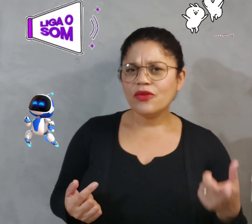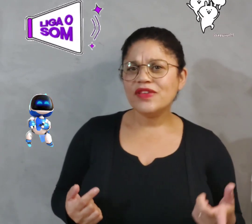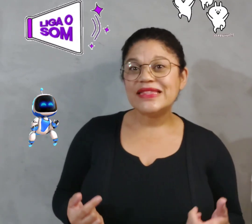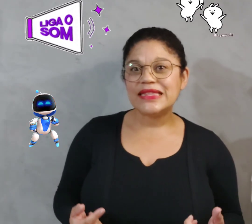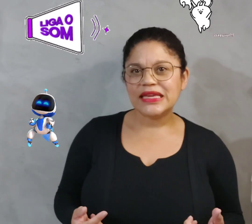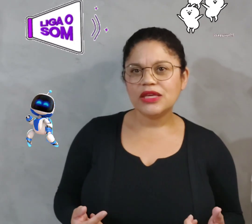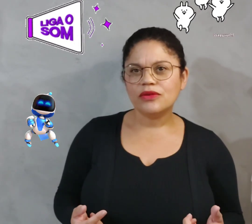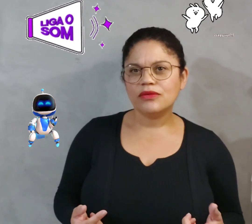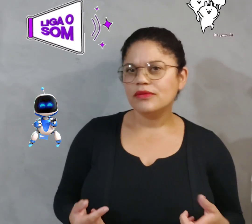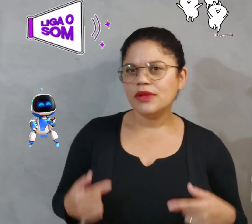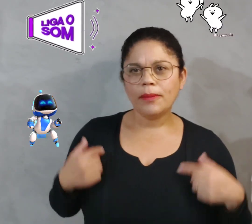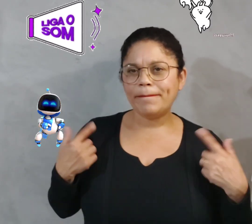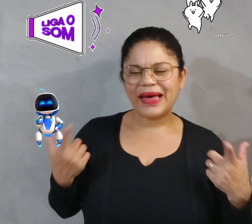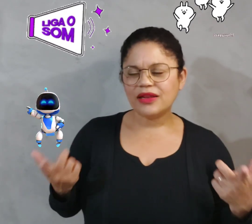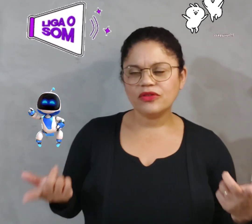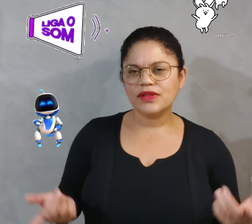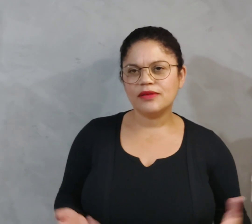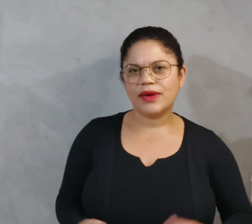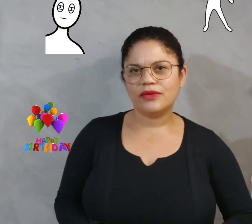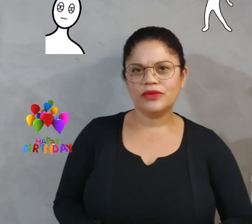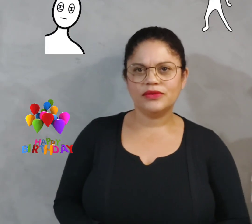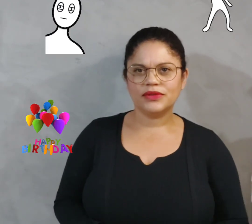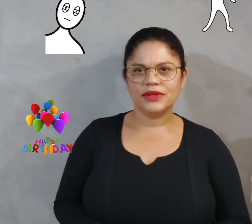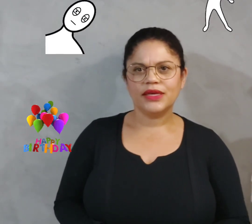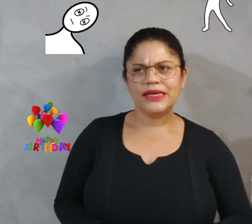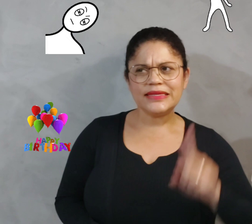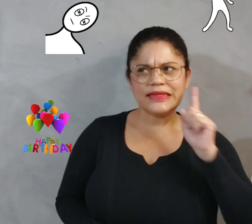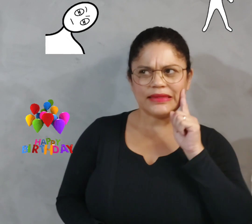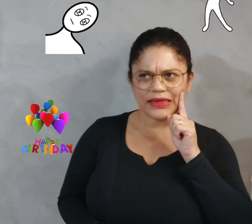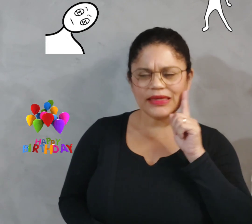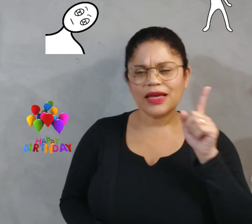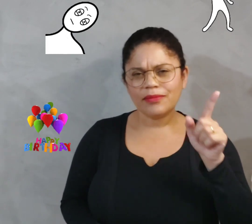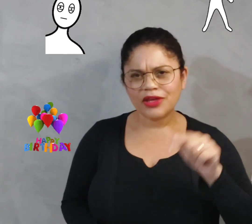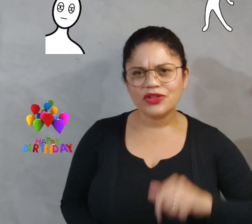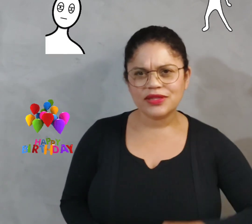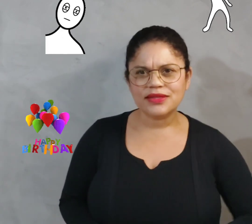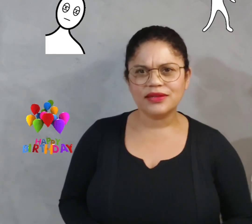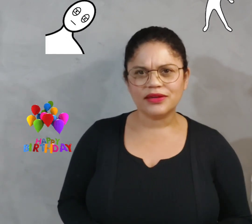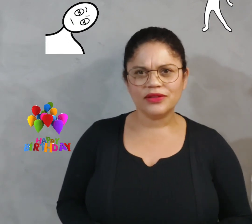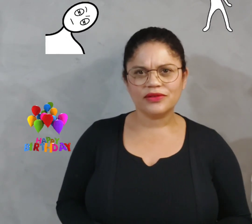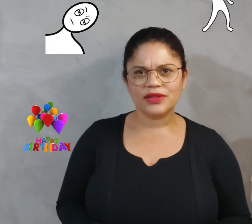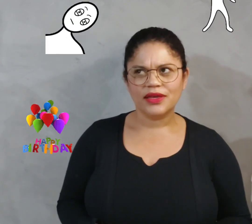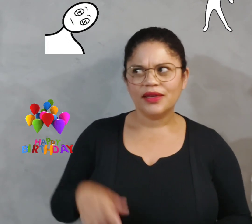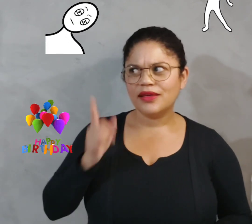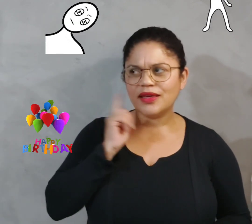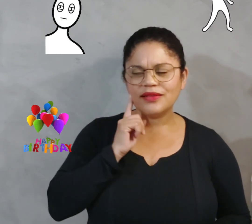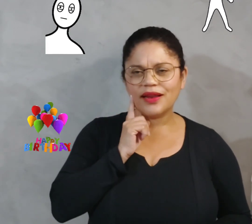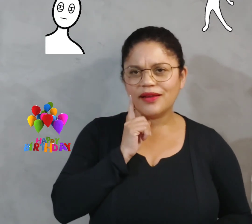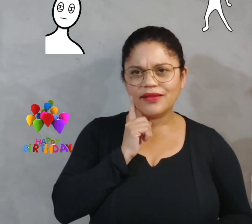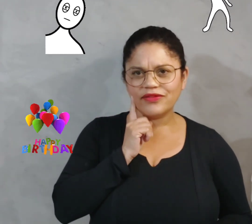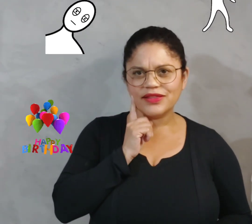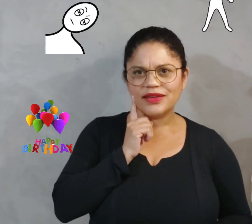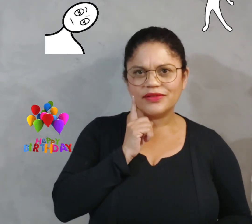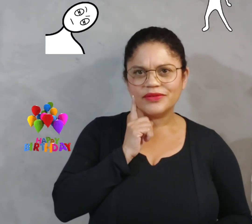o vizinho não para de fazer barulhos estranhamente estranhos, o que será que ele está fazendo?